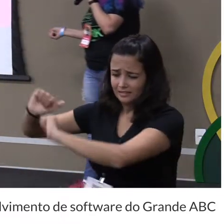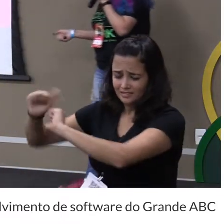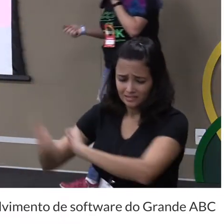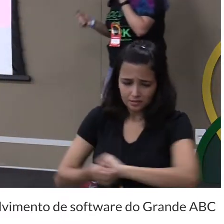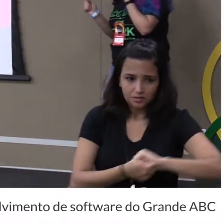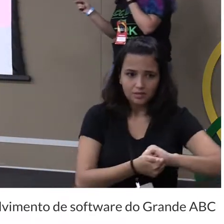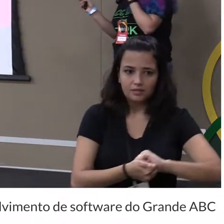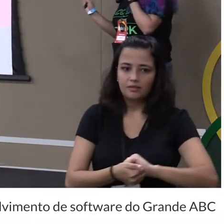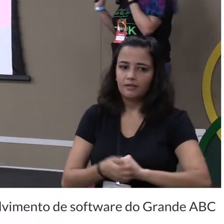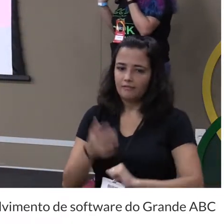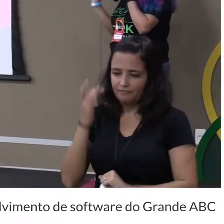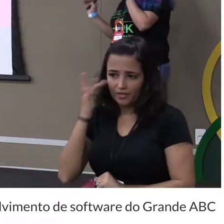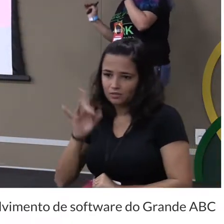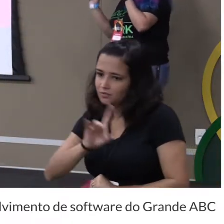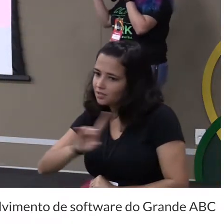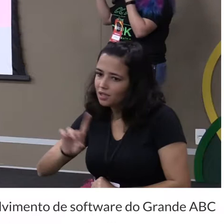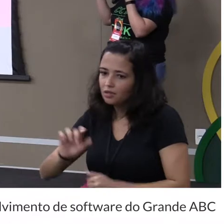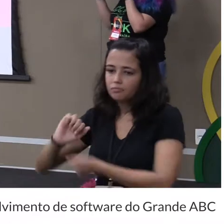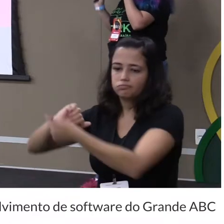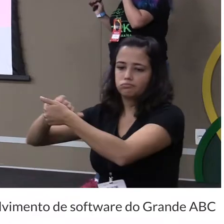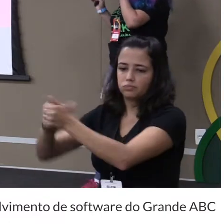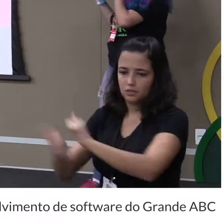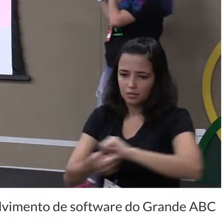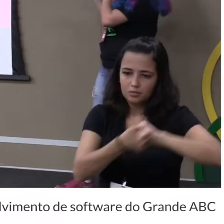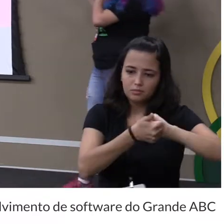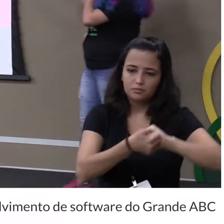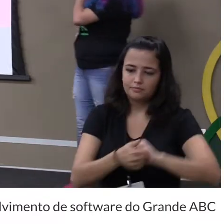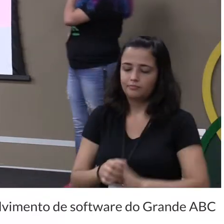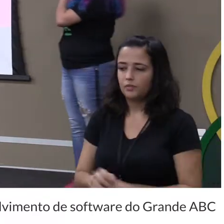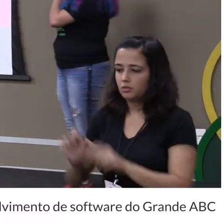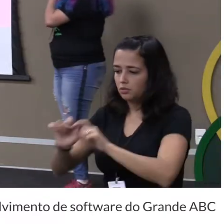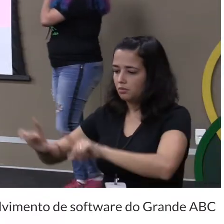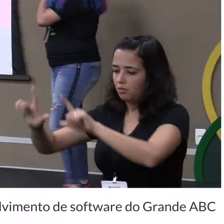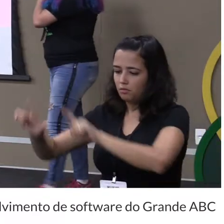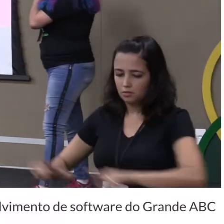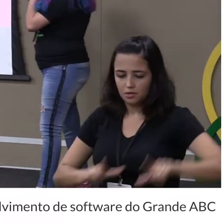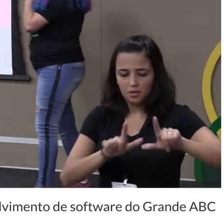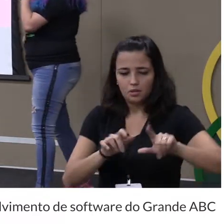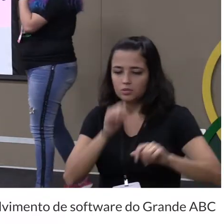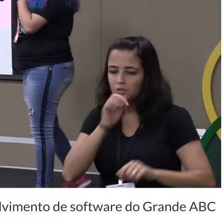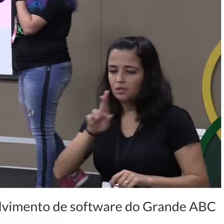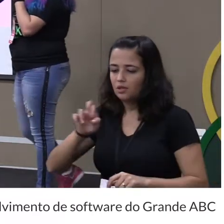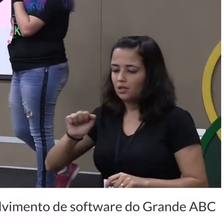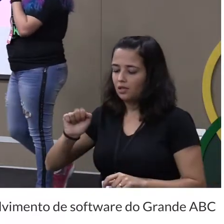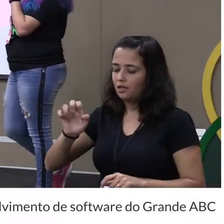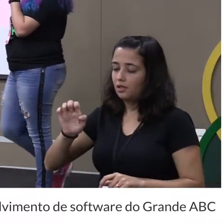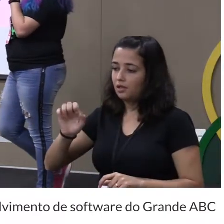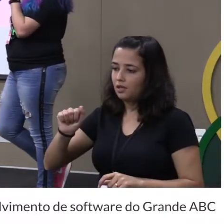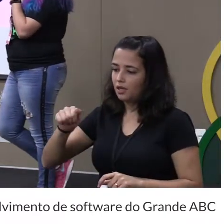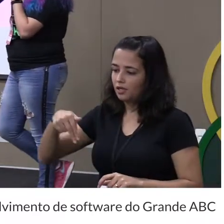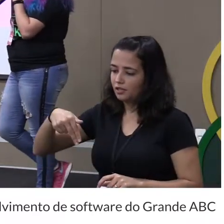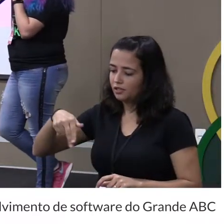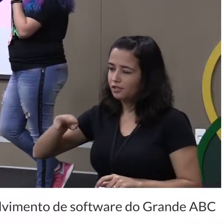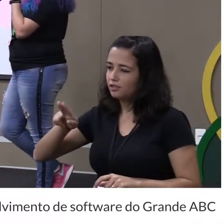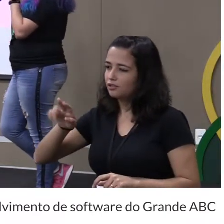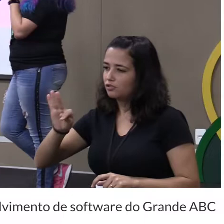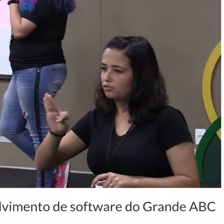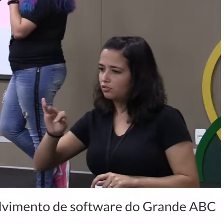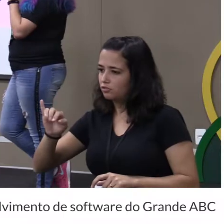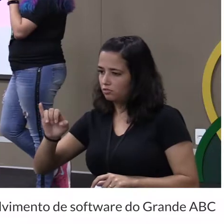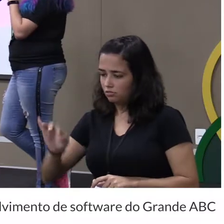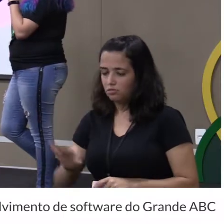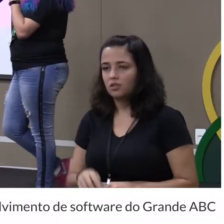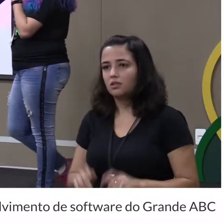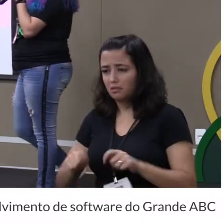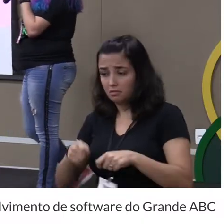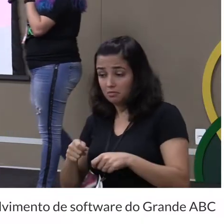né às vezes pode ser uma coisa ou outra por exemplo se for um React sei lá o Vue é parecido com React será o jeito de criar